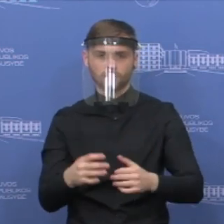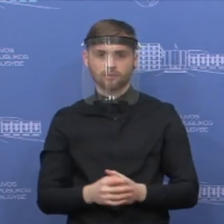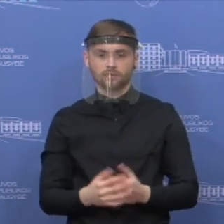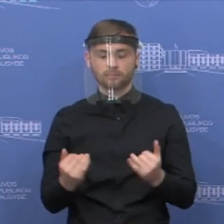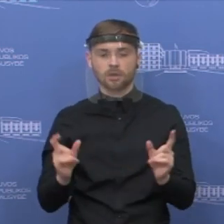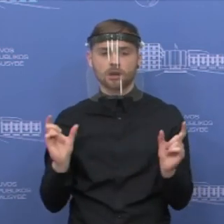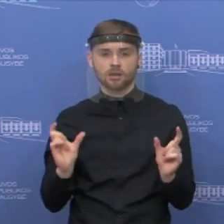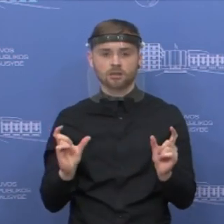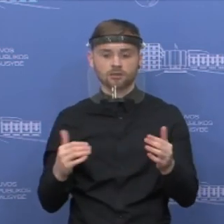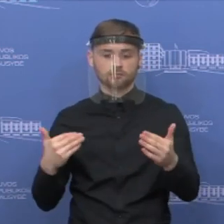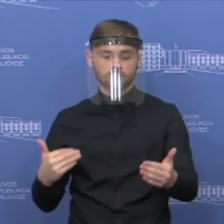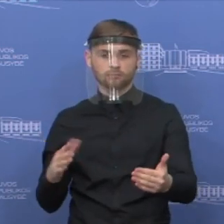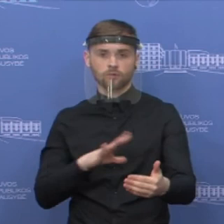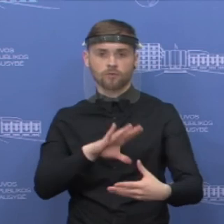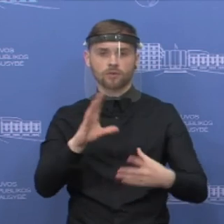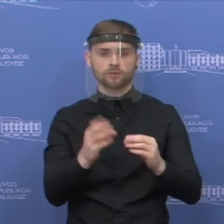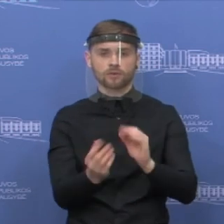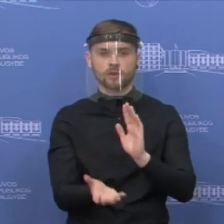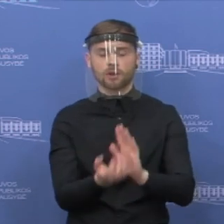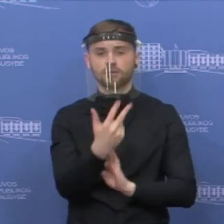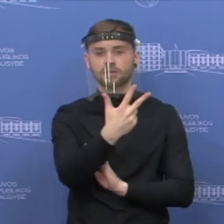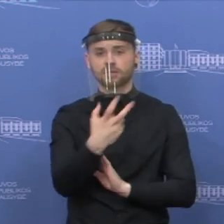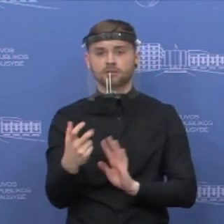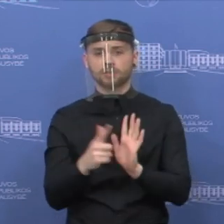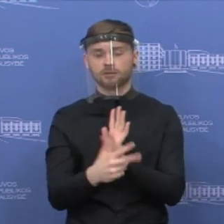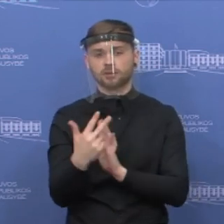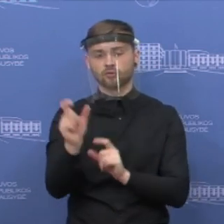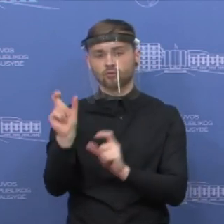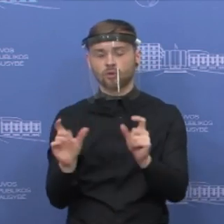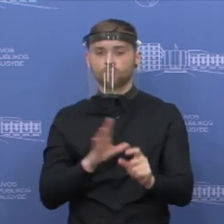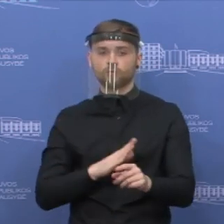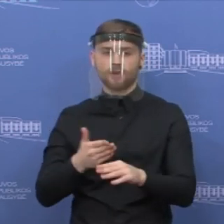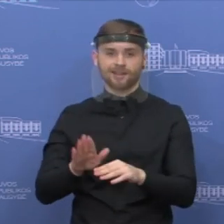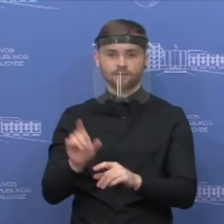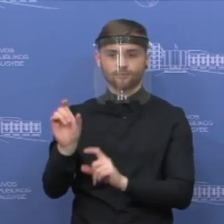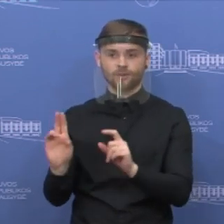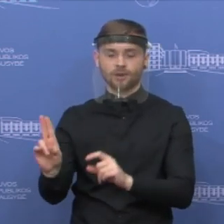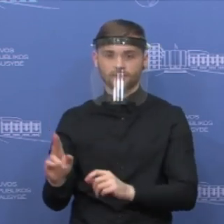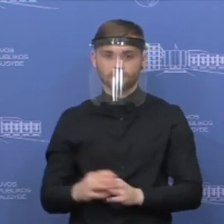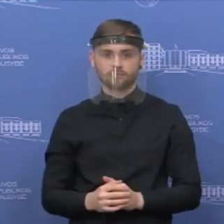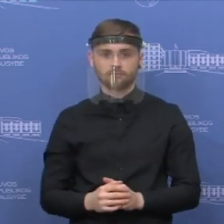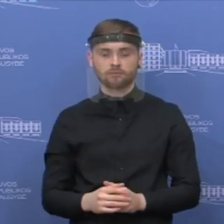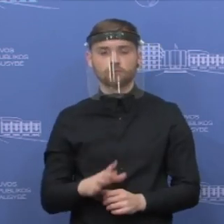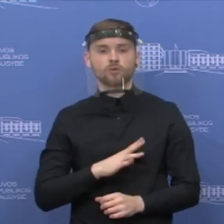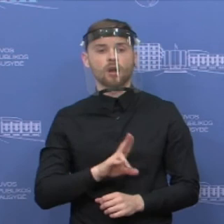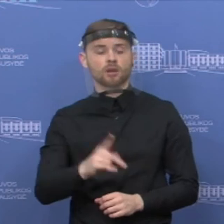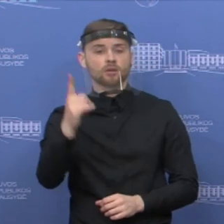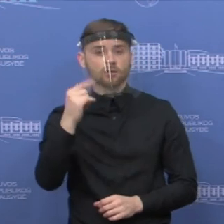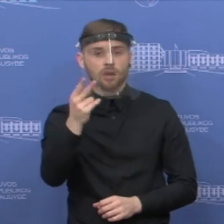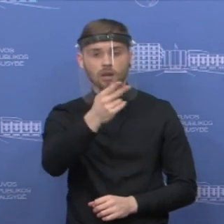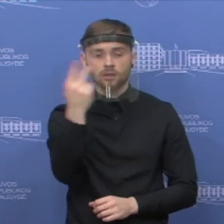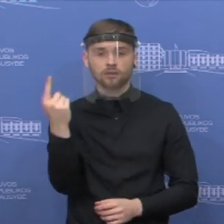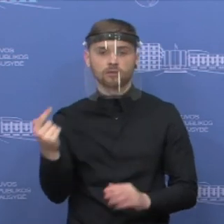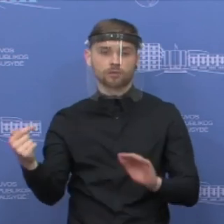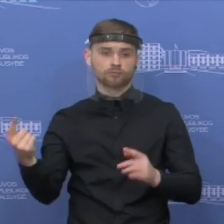laikotarpį tokių leidimų buvo išduota 373. iš principo yra Lietuvos Respublikos piliečiai, kurie norėjo grįžti į Lietuvą,